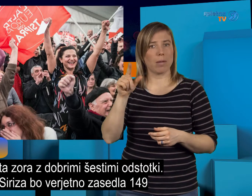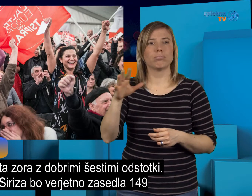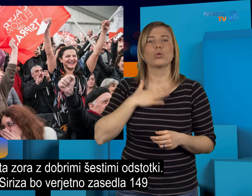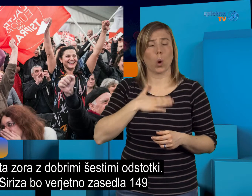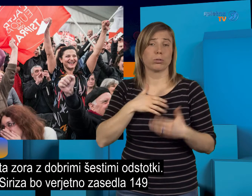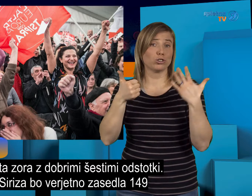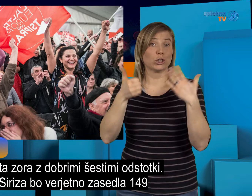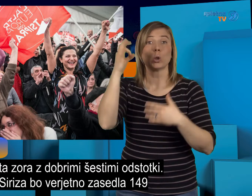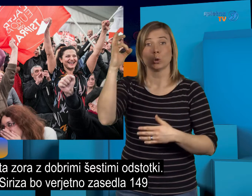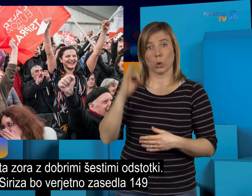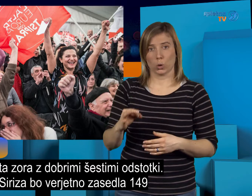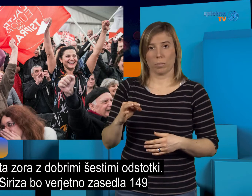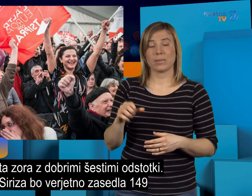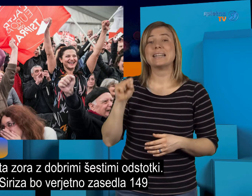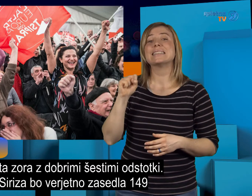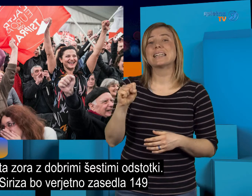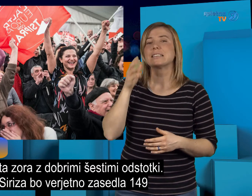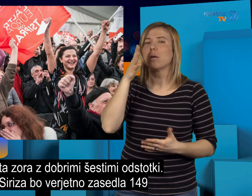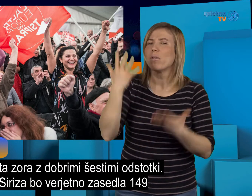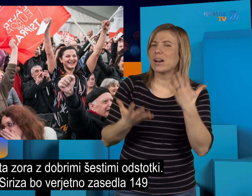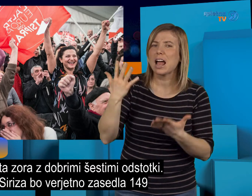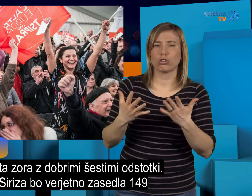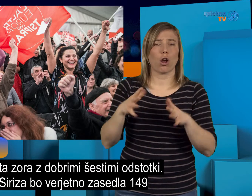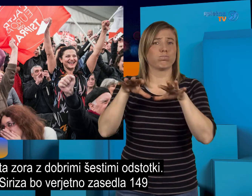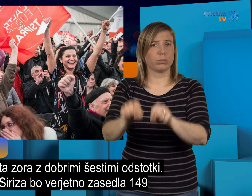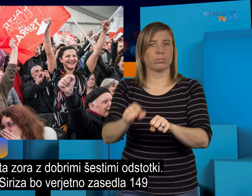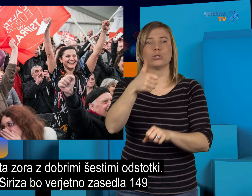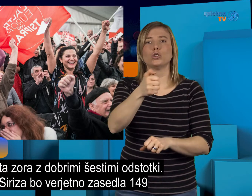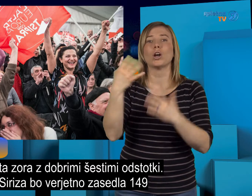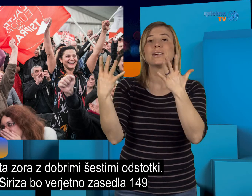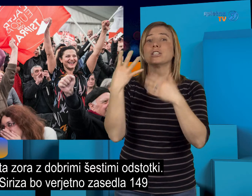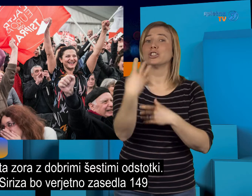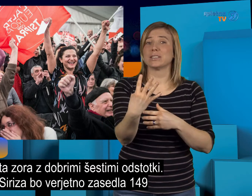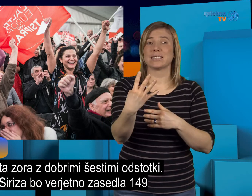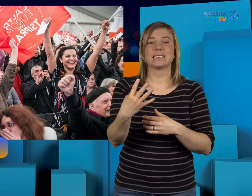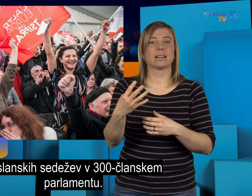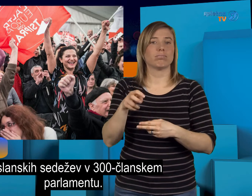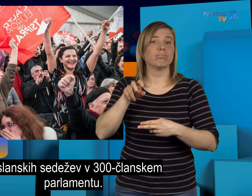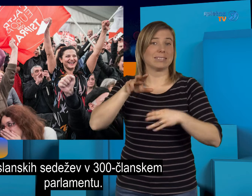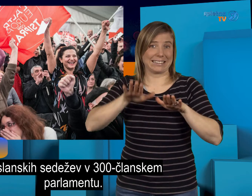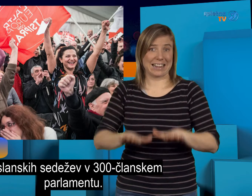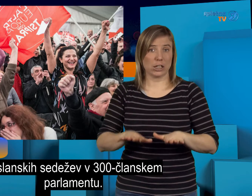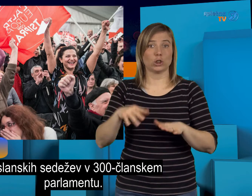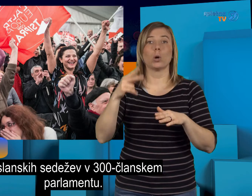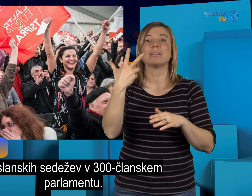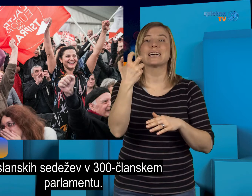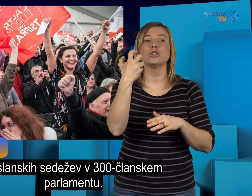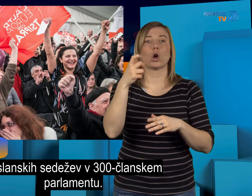odstotki. Siriza bo verjetno zasedla 149 poslanskih sedežev v 300 članskem